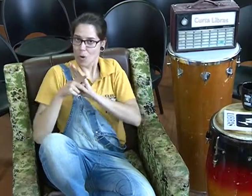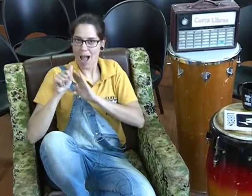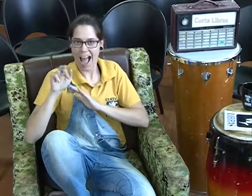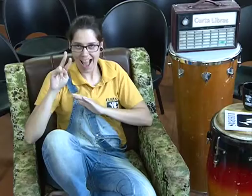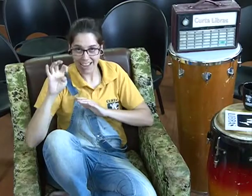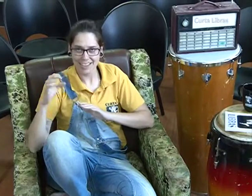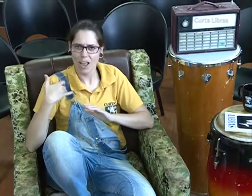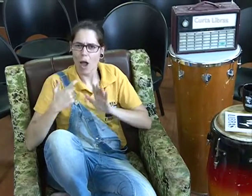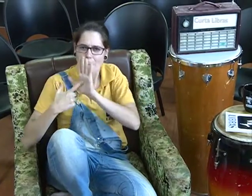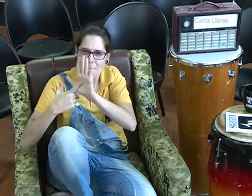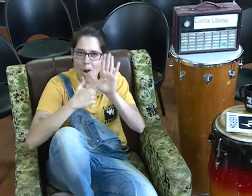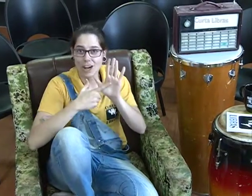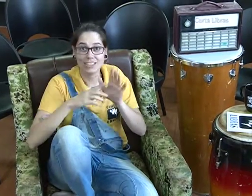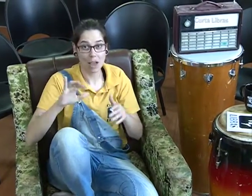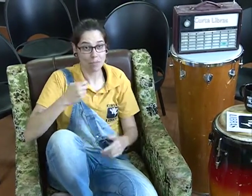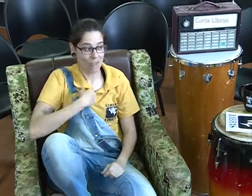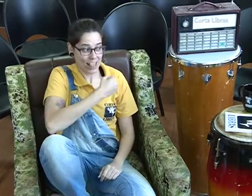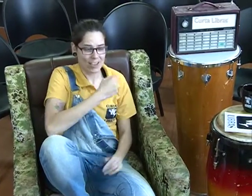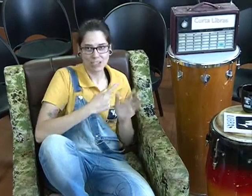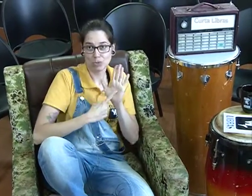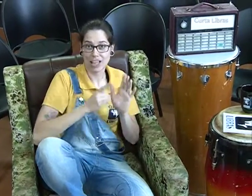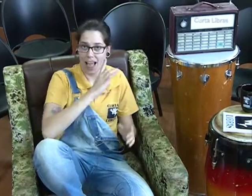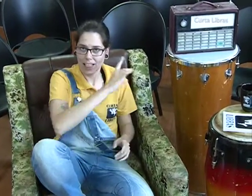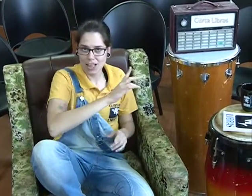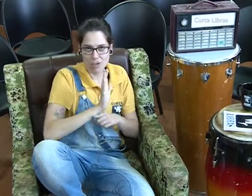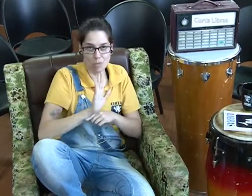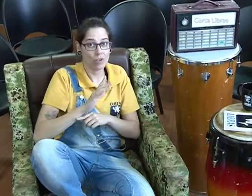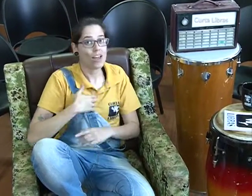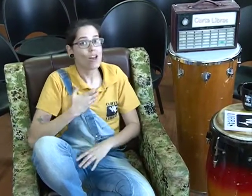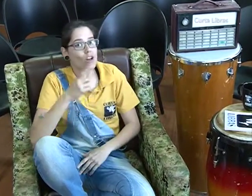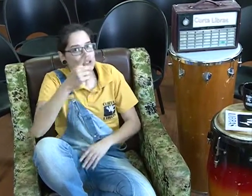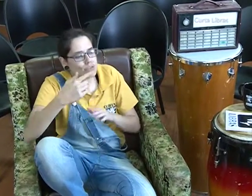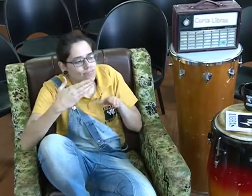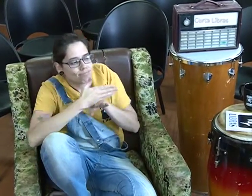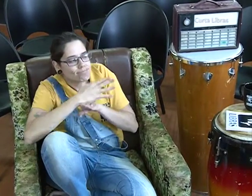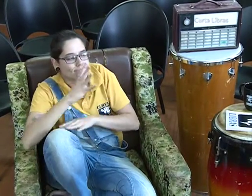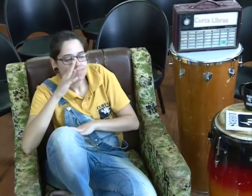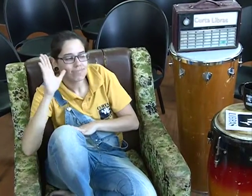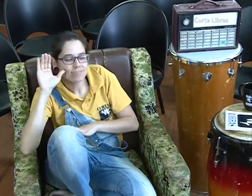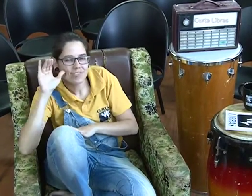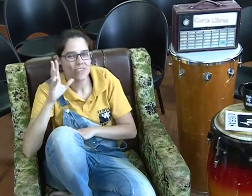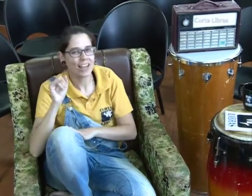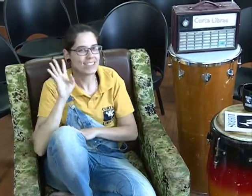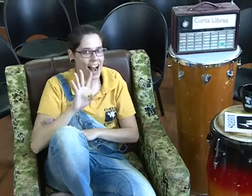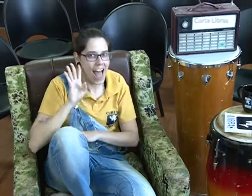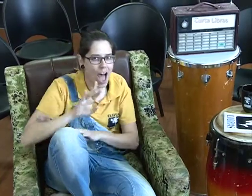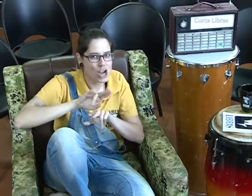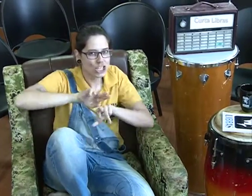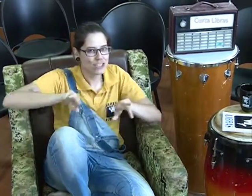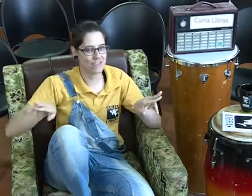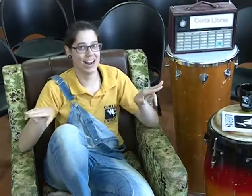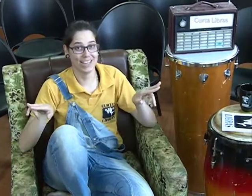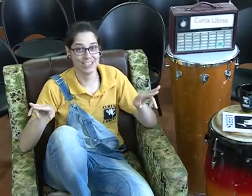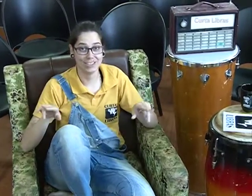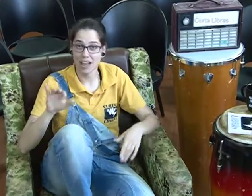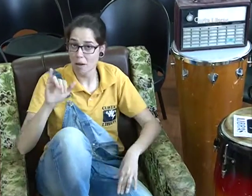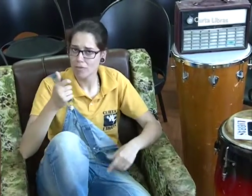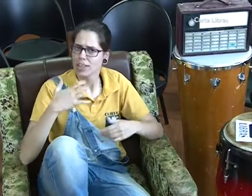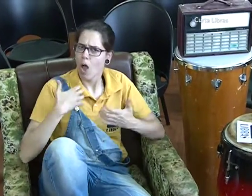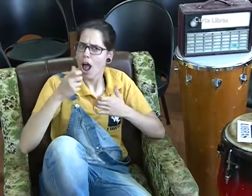Vou entrevistar algumas dessas pessoas. Eu quero que vocês assistam, porque vai ser muito legal, muito diferente. Aproveitem e curtam o canal,